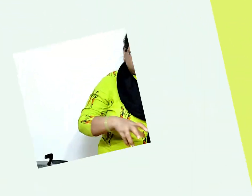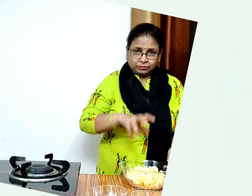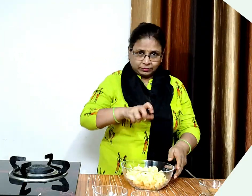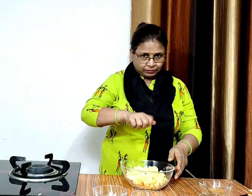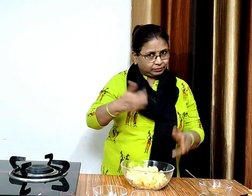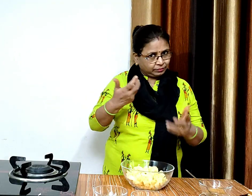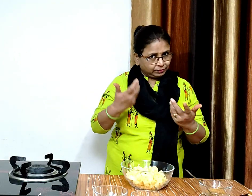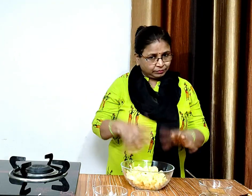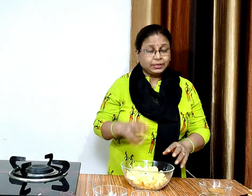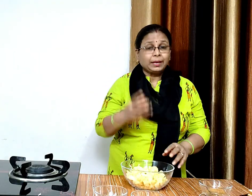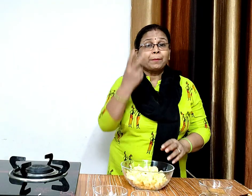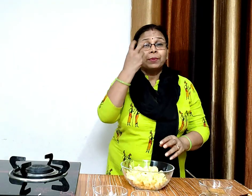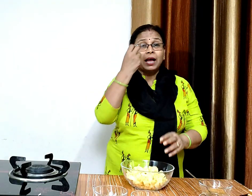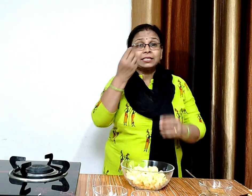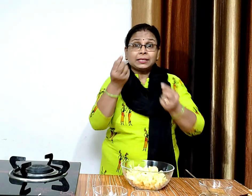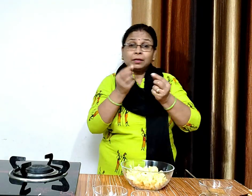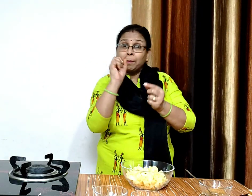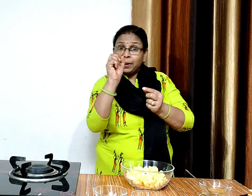अब इसमें दो बारी कटी हुई प्यास